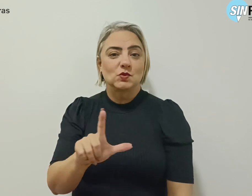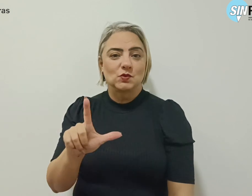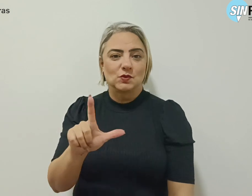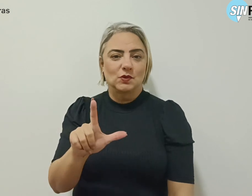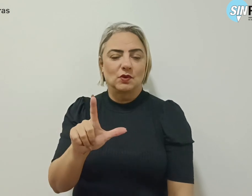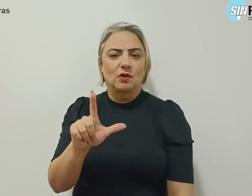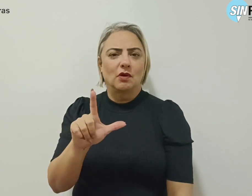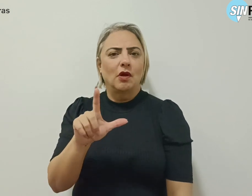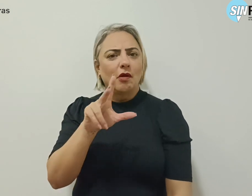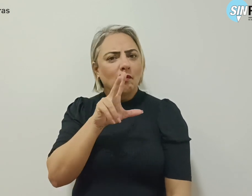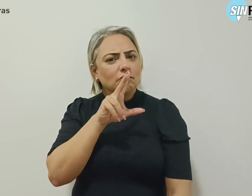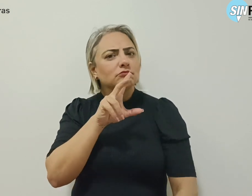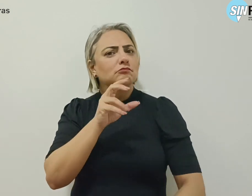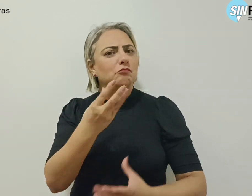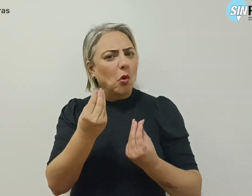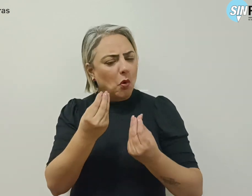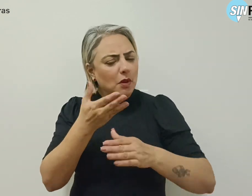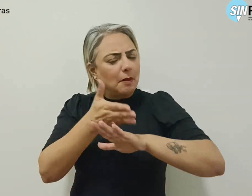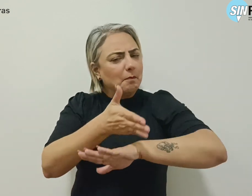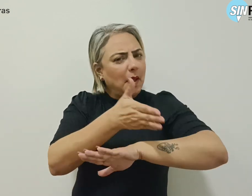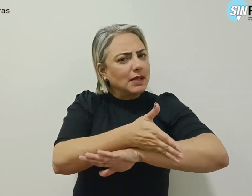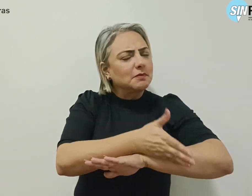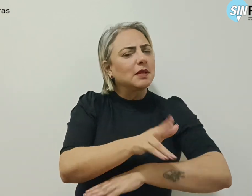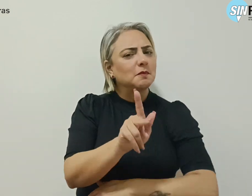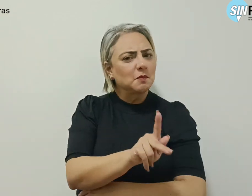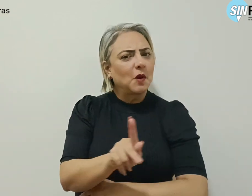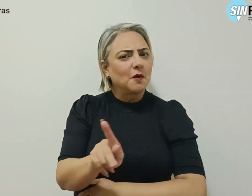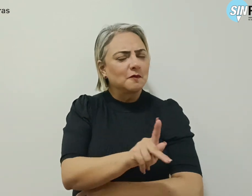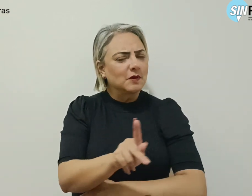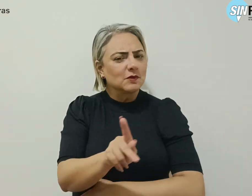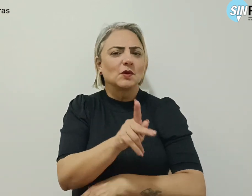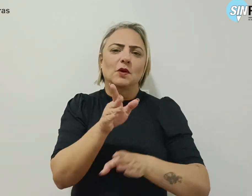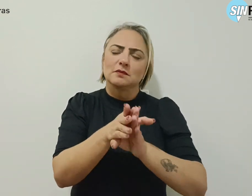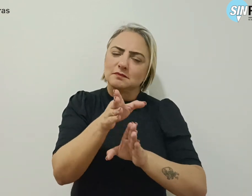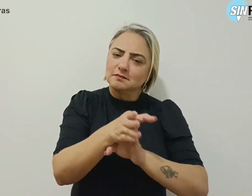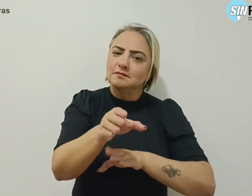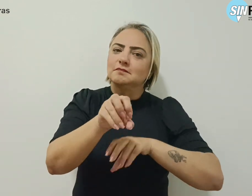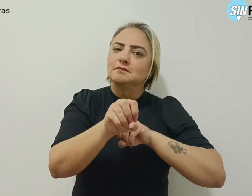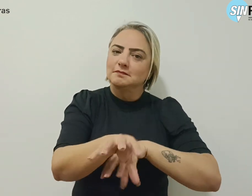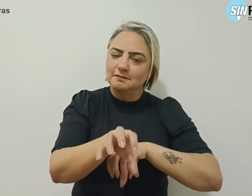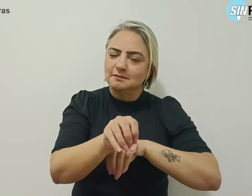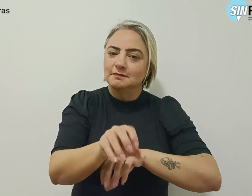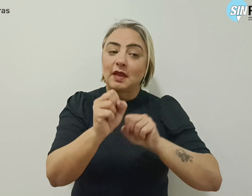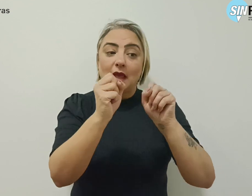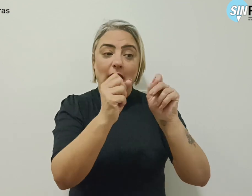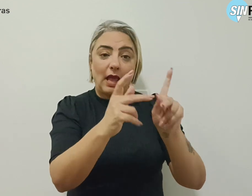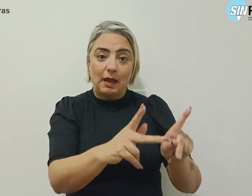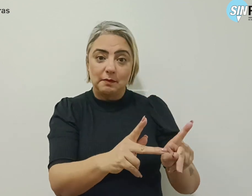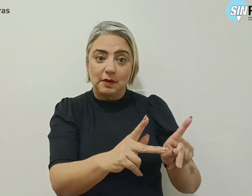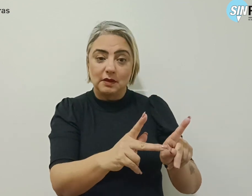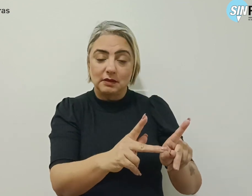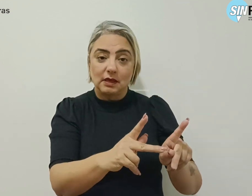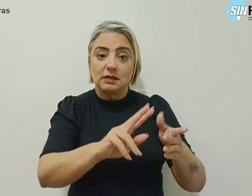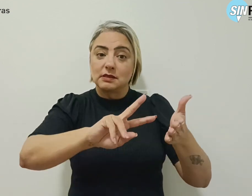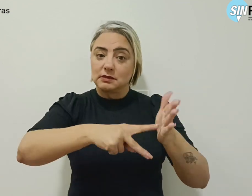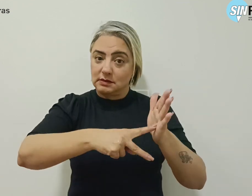intensa participação de professores e orientadores educacionais aposentados sindicalizados.